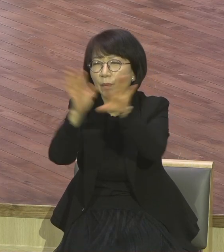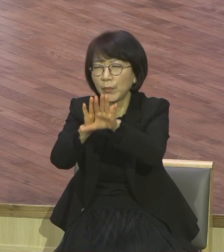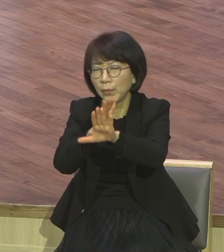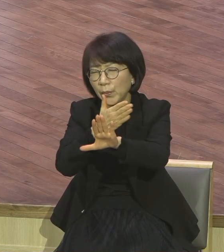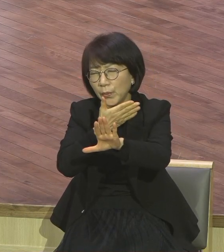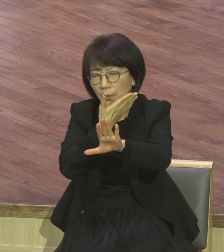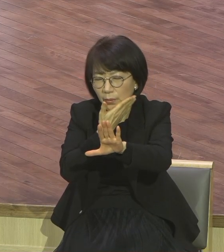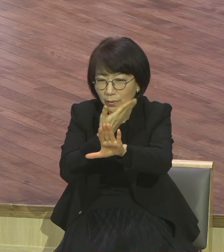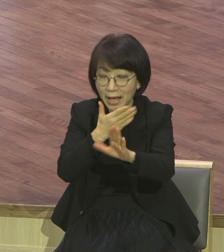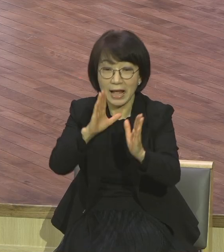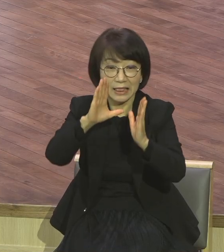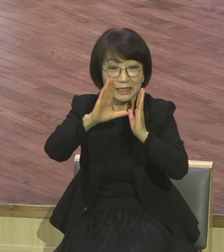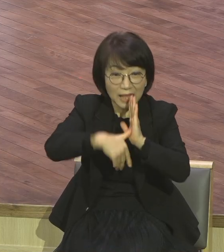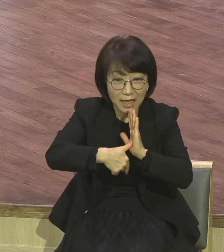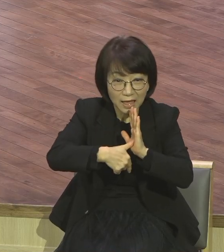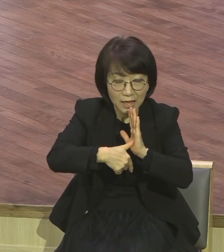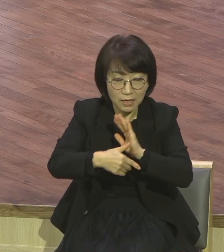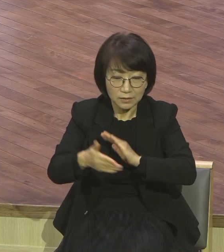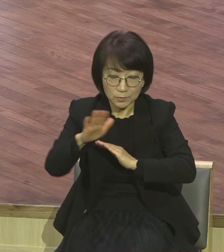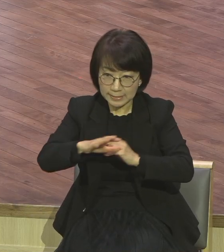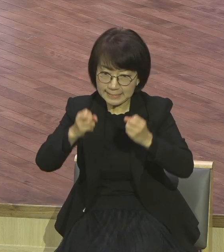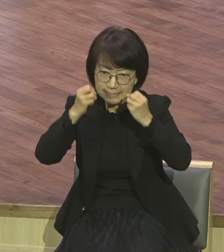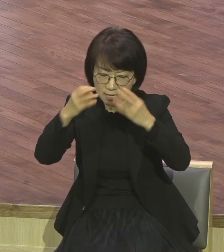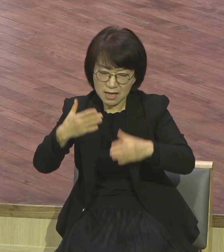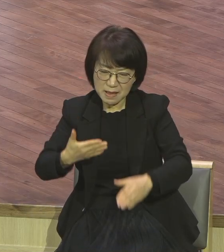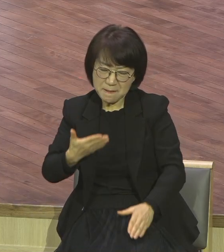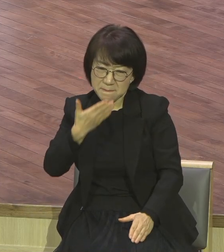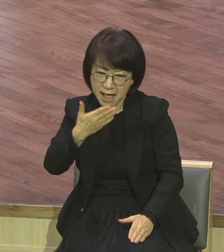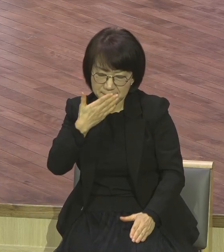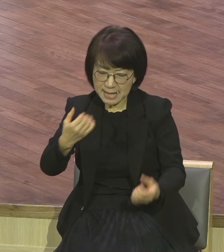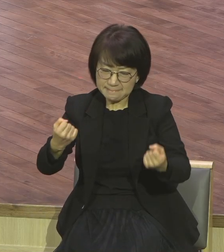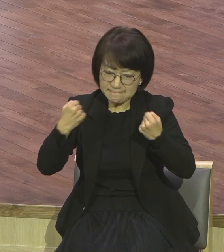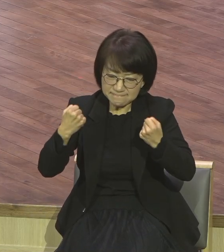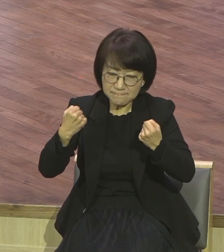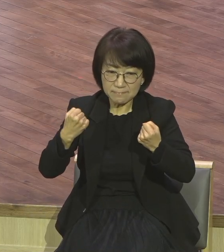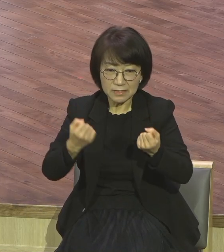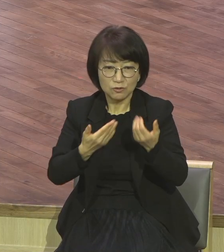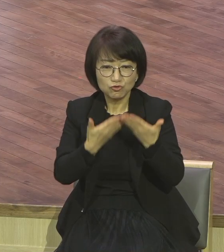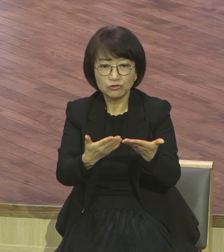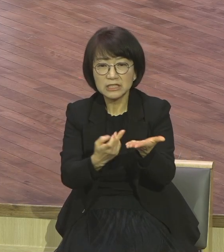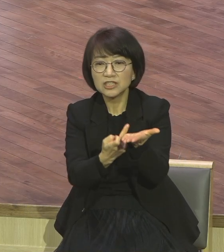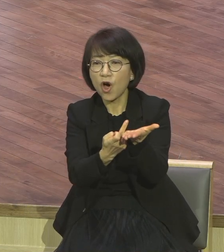새로운 긍정을 만드는 섬이 있다는 말이지요.